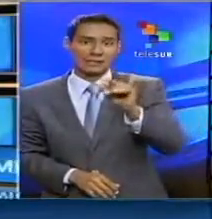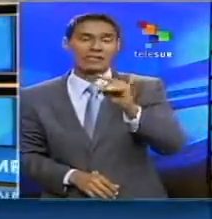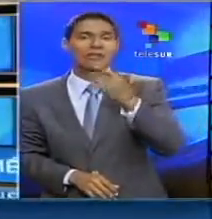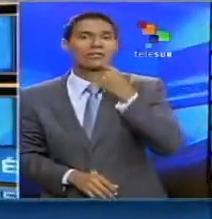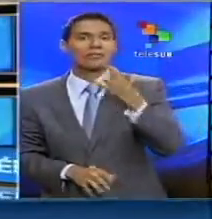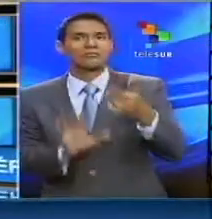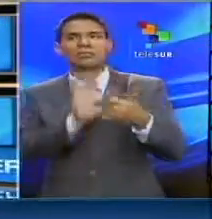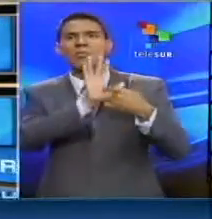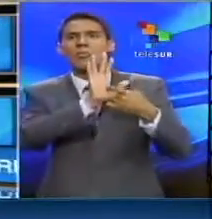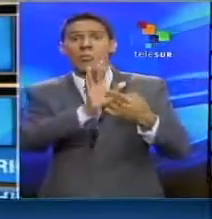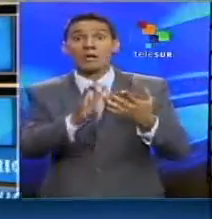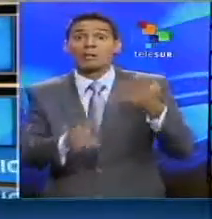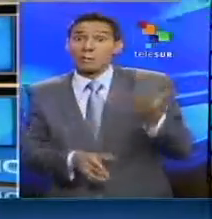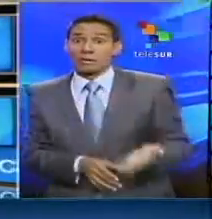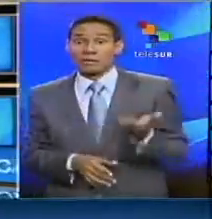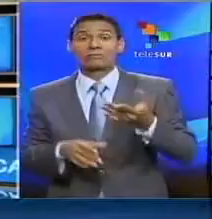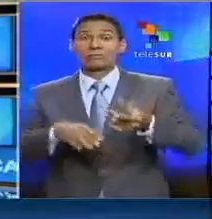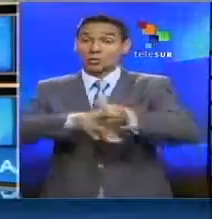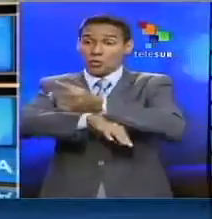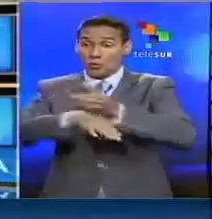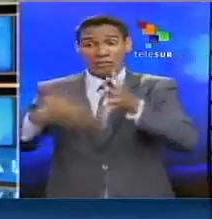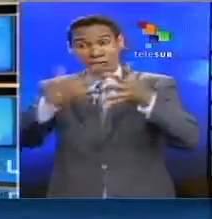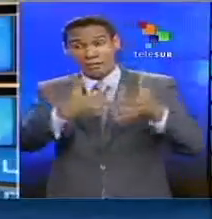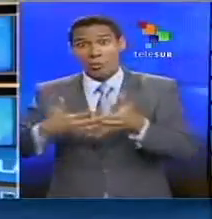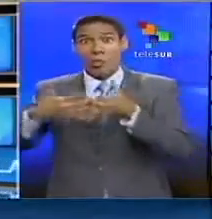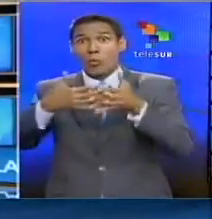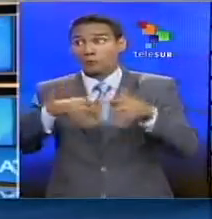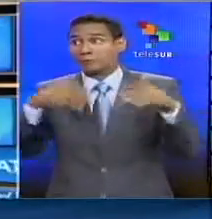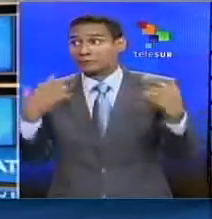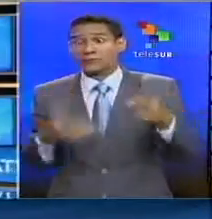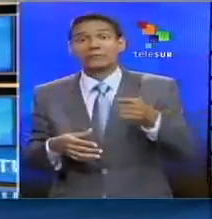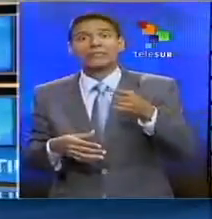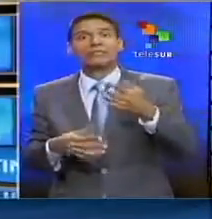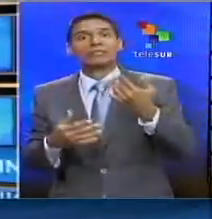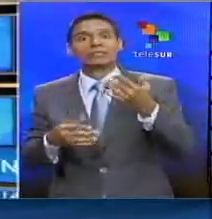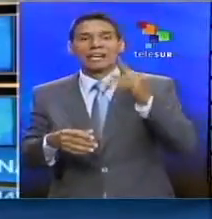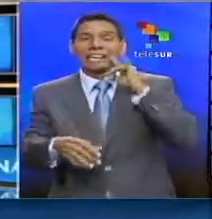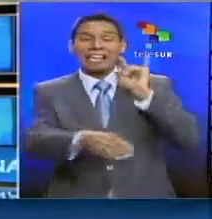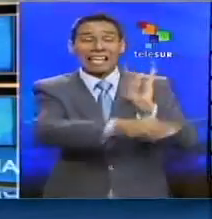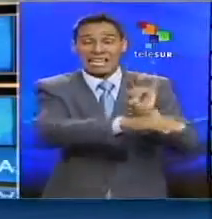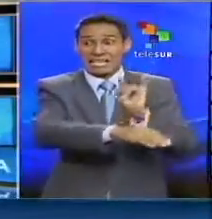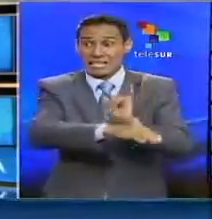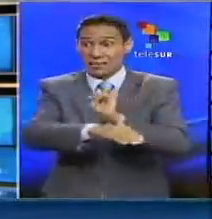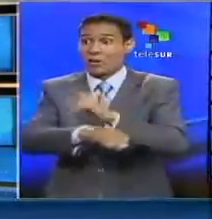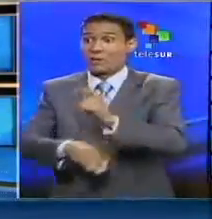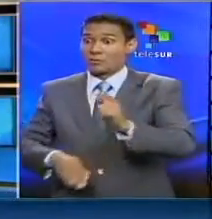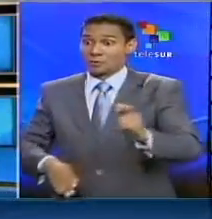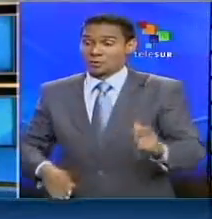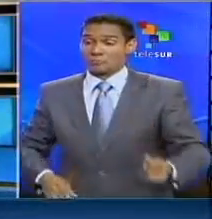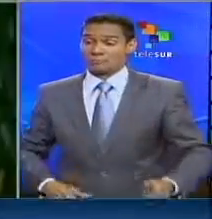Edward Snowden, son una muestra indisputible de que el gobierno de Estados Unidos ha estado engañando a la gente.